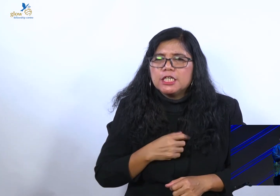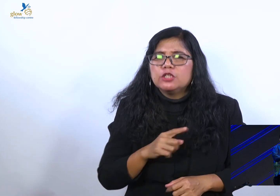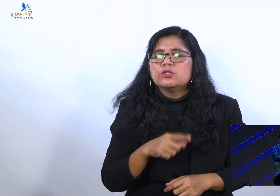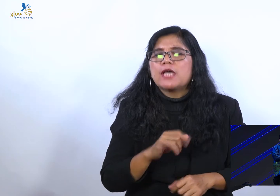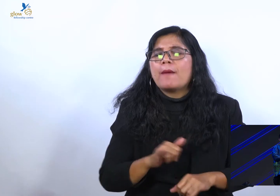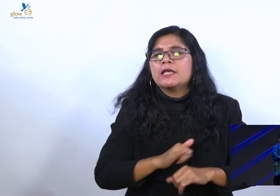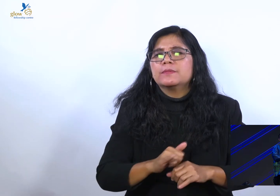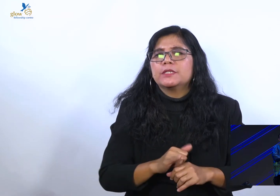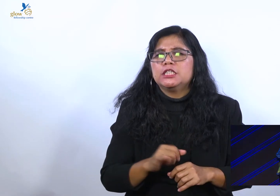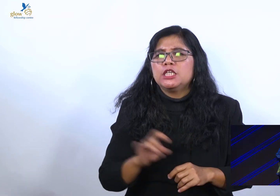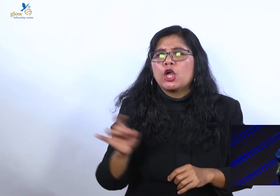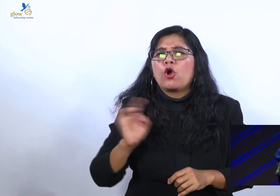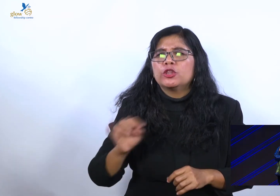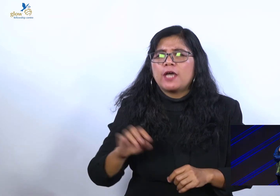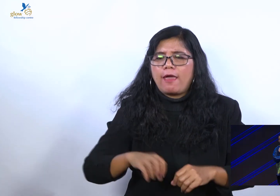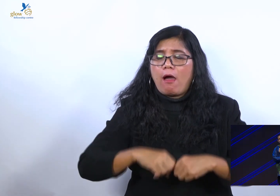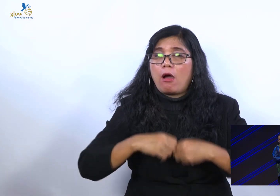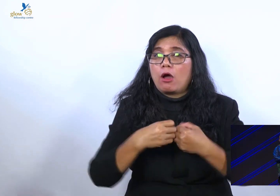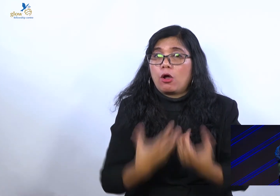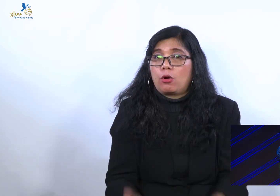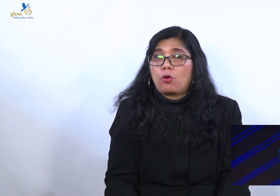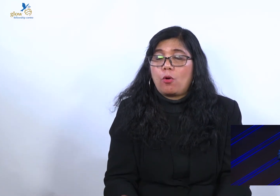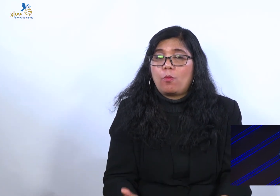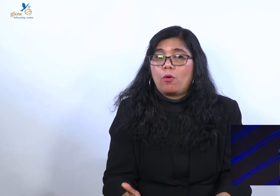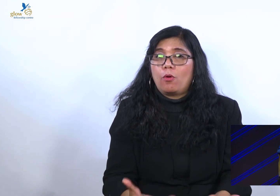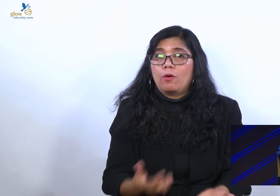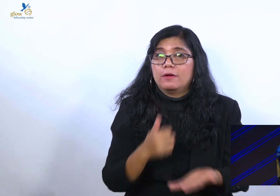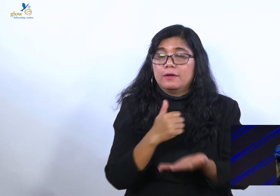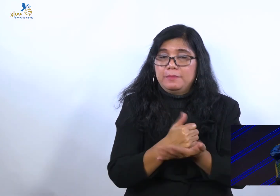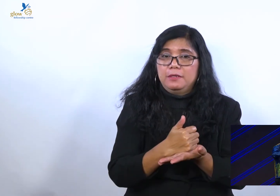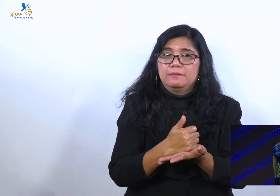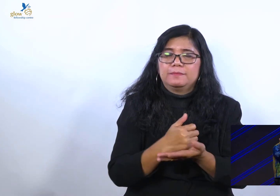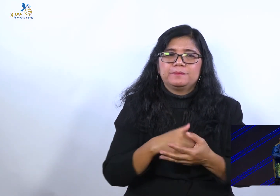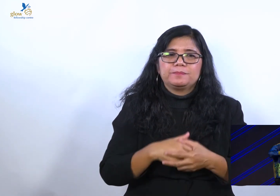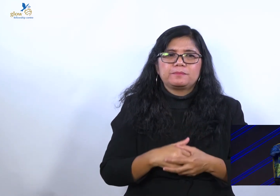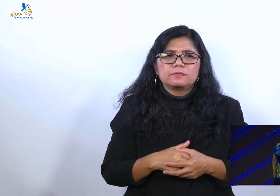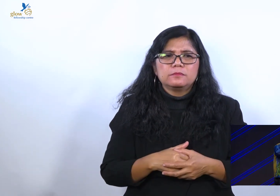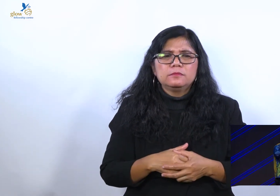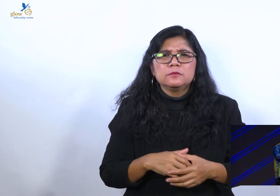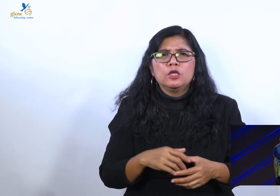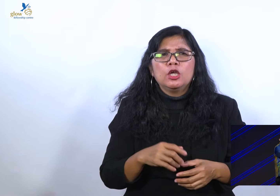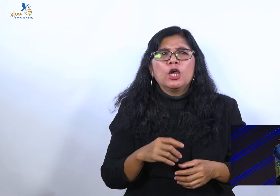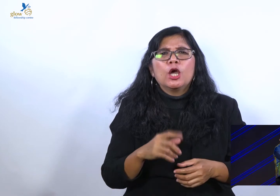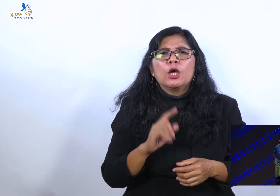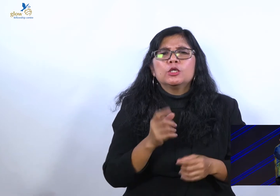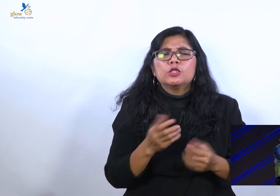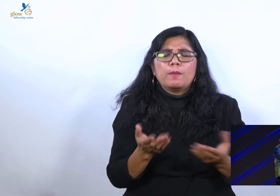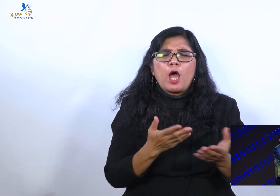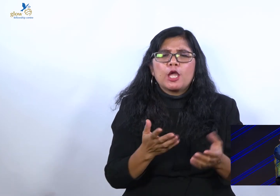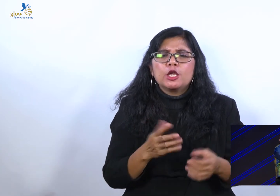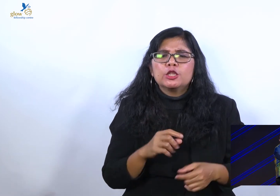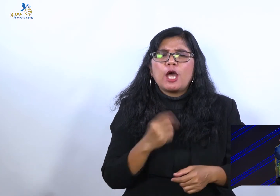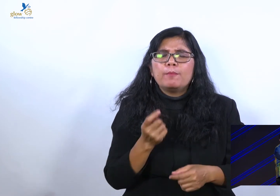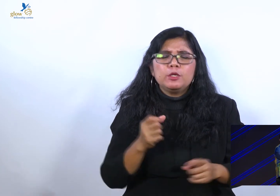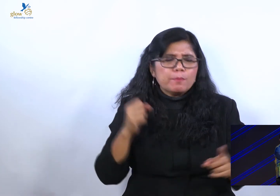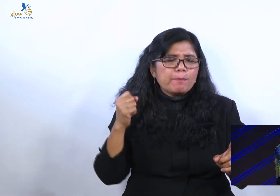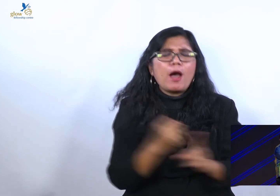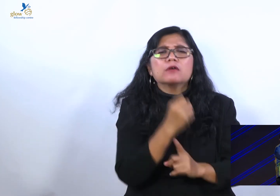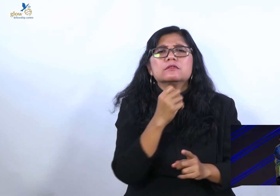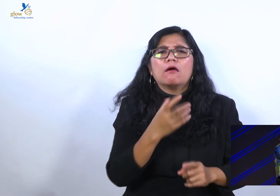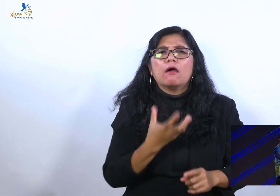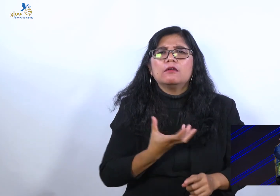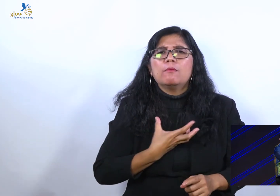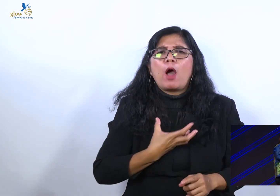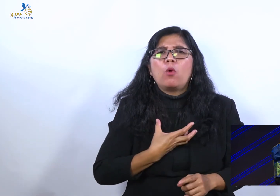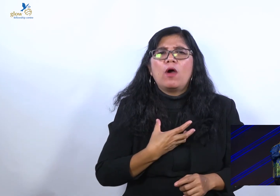Jangan beralasan iman. Lalu jadi orang yang suka maki orang. Waduh, memaksakan kendak. Saudara ku yang kasih dalam Tuhan.